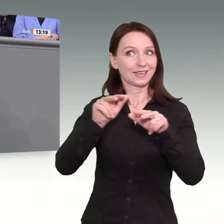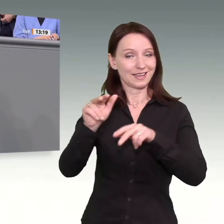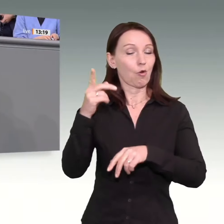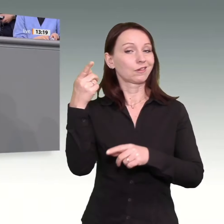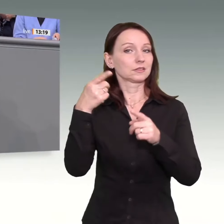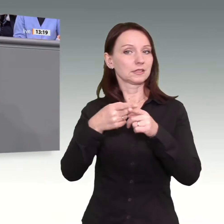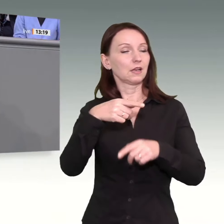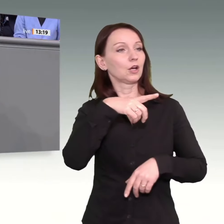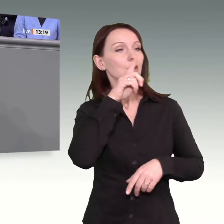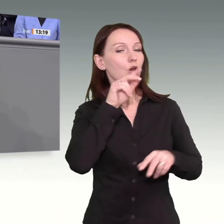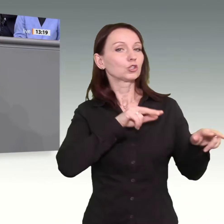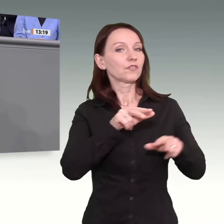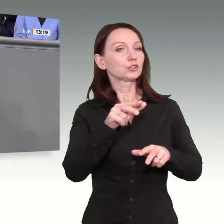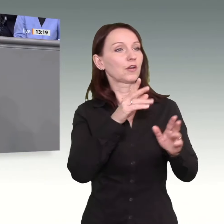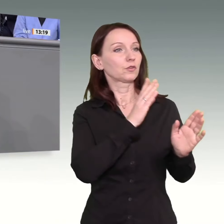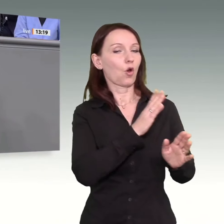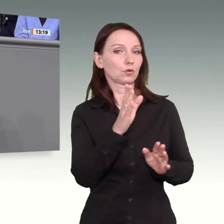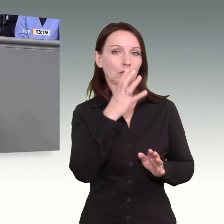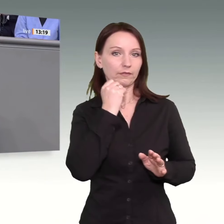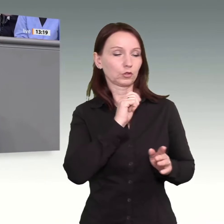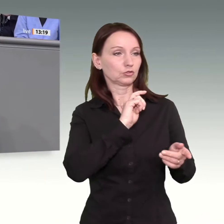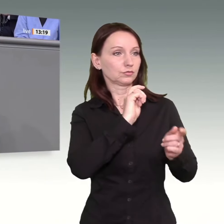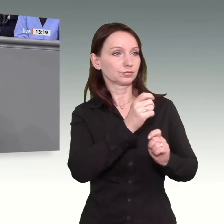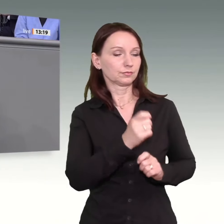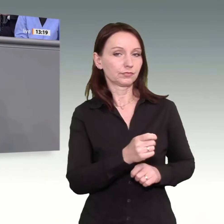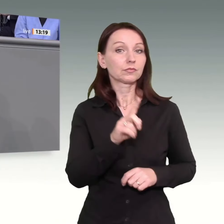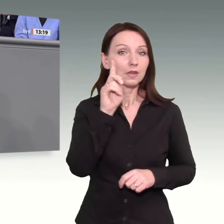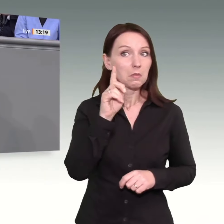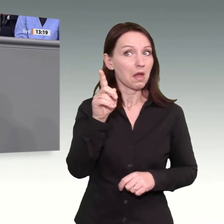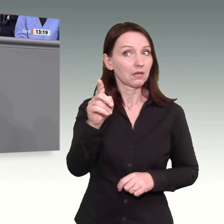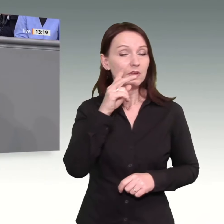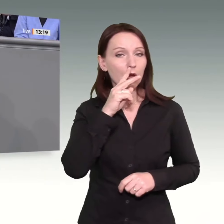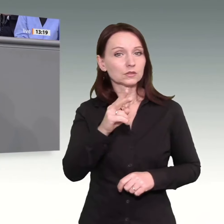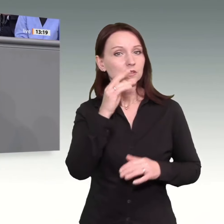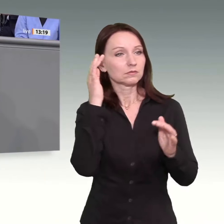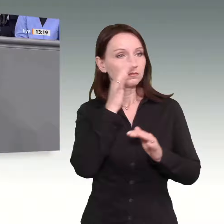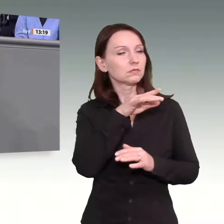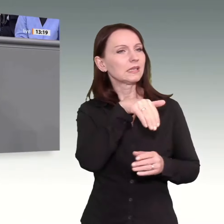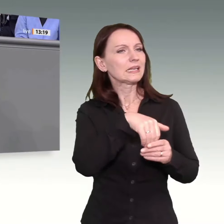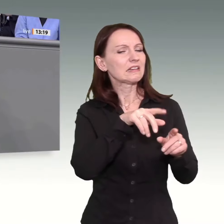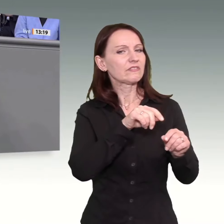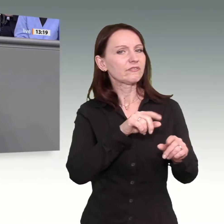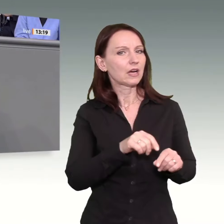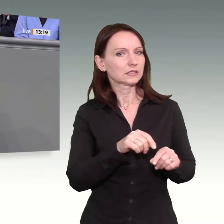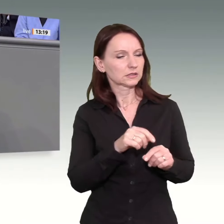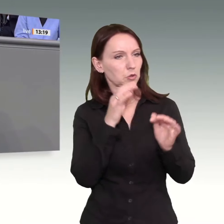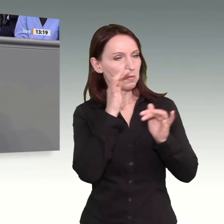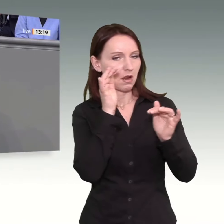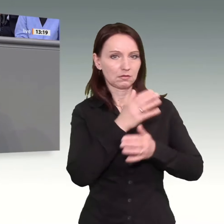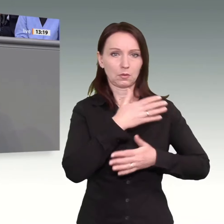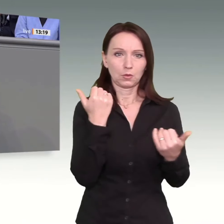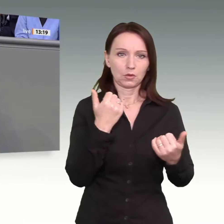setzt sich aber offenbar nicht damit auseinander, was diese Wirtschaftsordnung eigentlich ausmacht. Oder